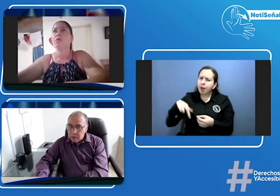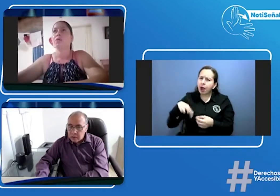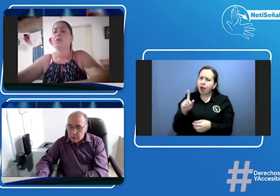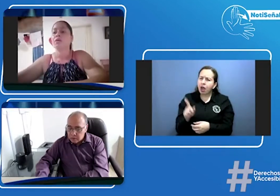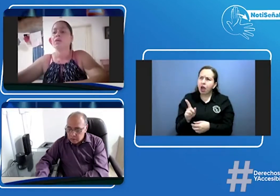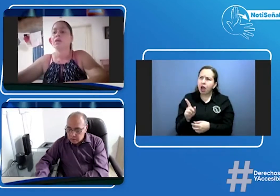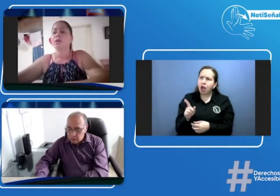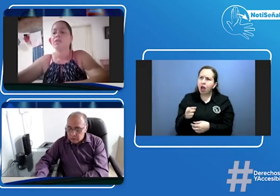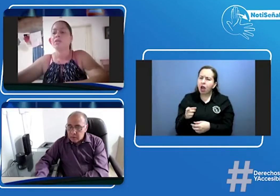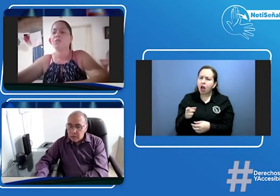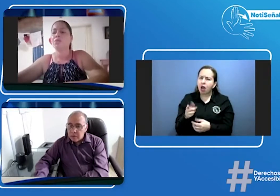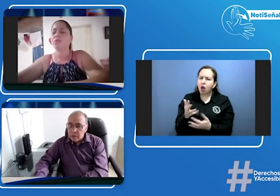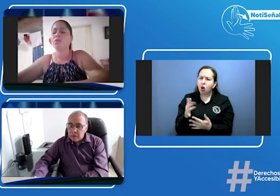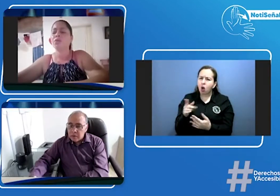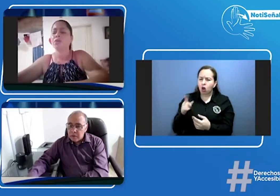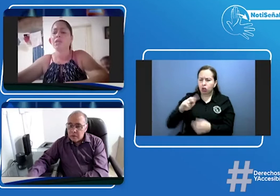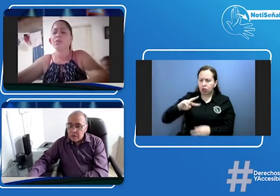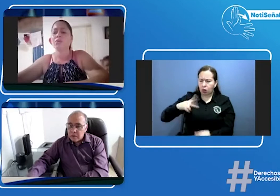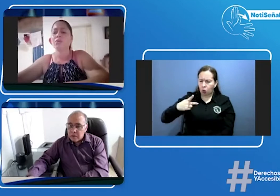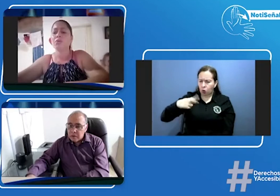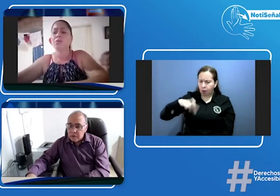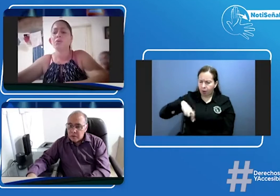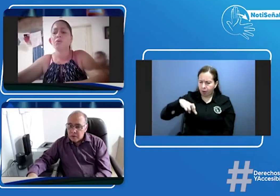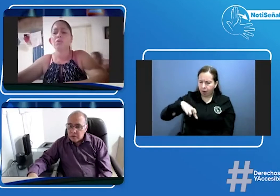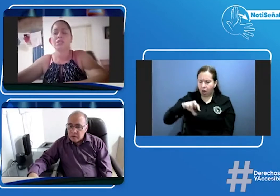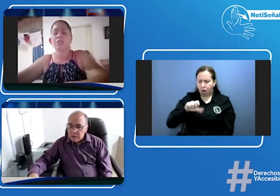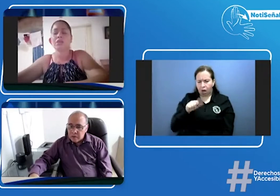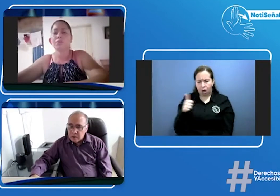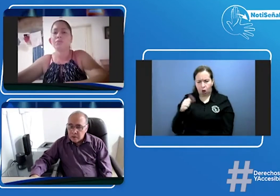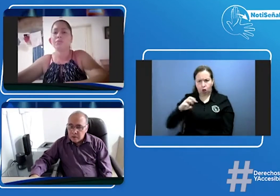el segundo y el otro tercero